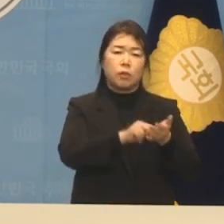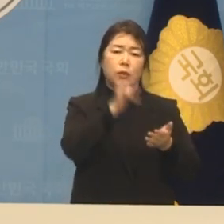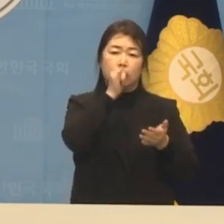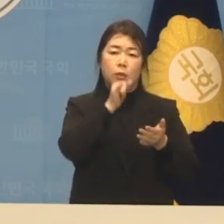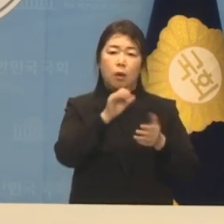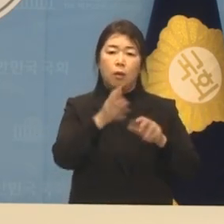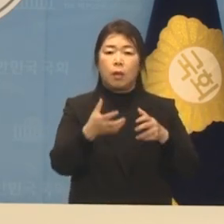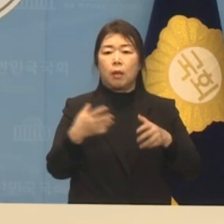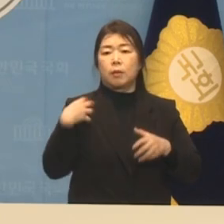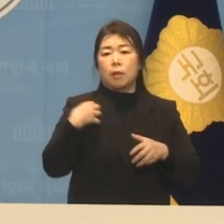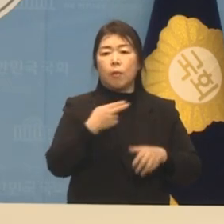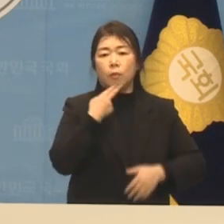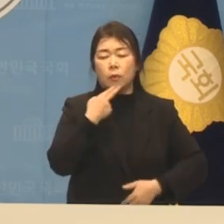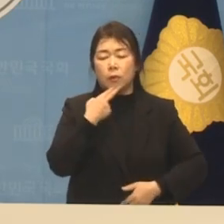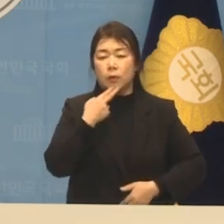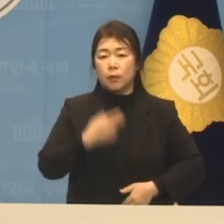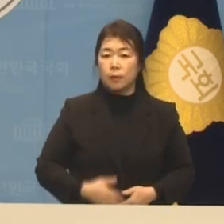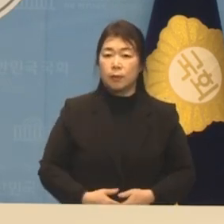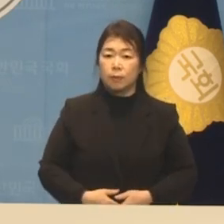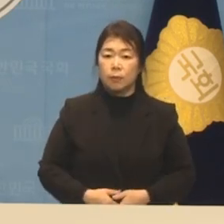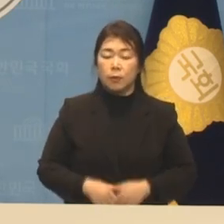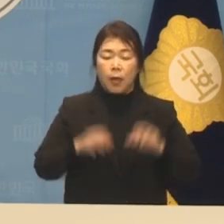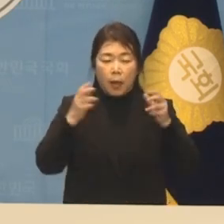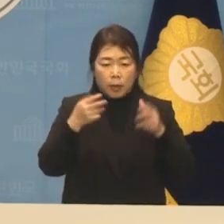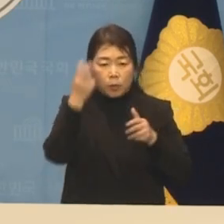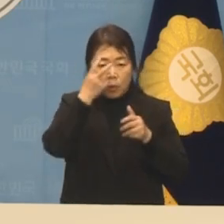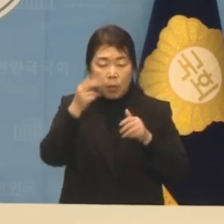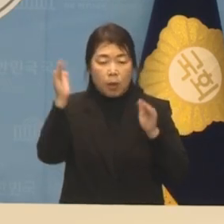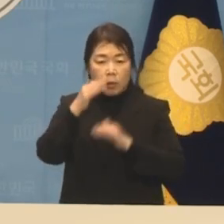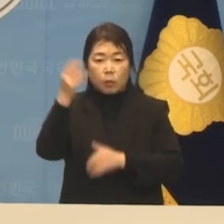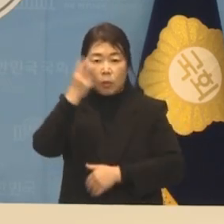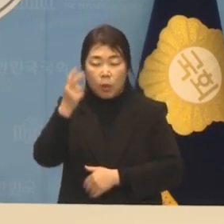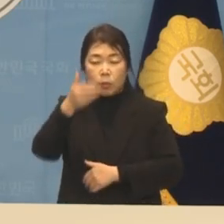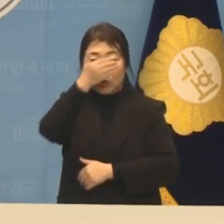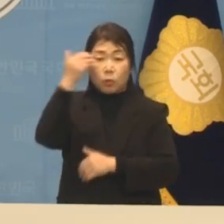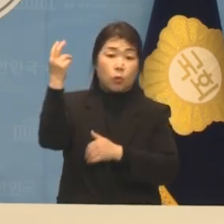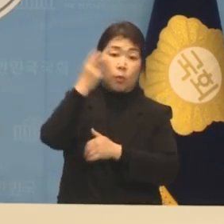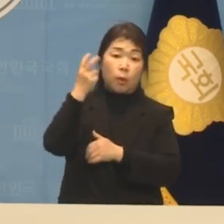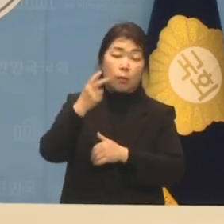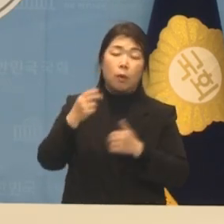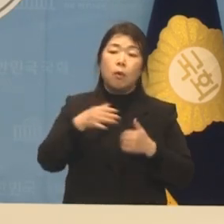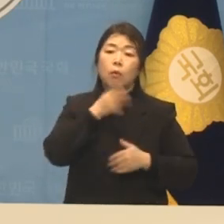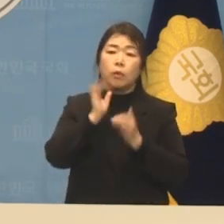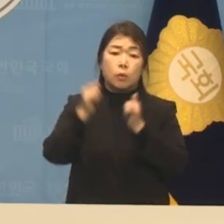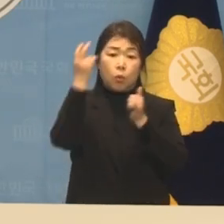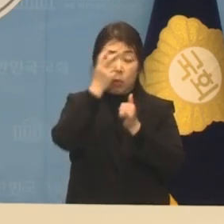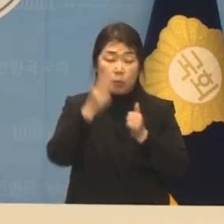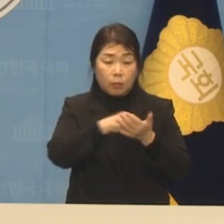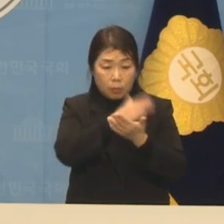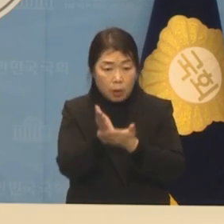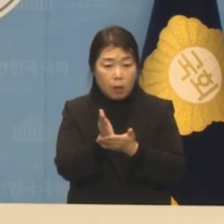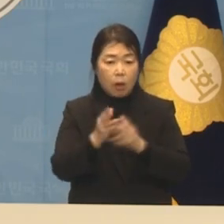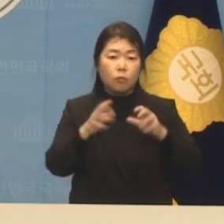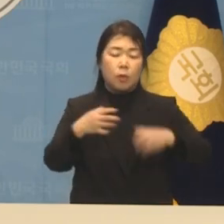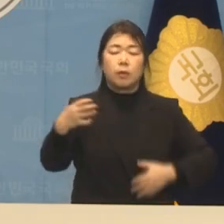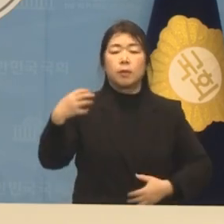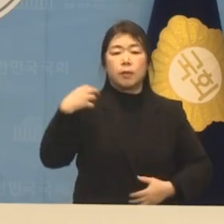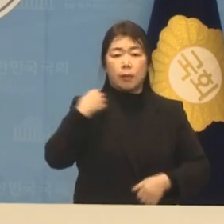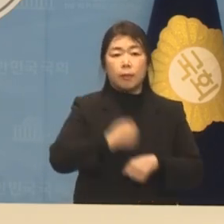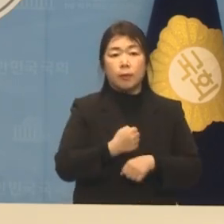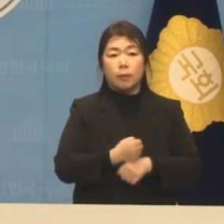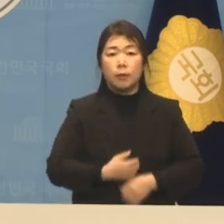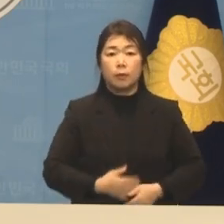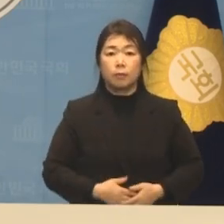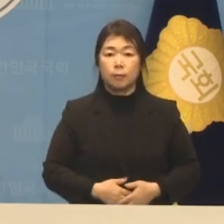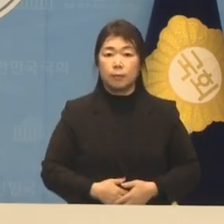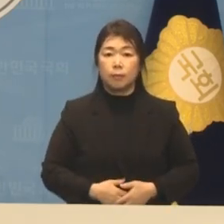졸속 추진입니다. 유아 돌봄, 학생 돌봄, 청년 돌봄, 어르신 국가가 책임지도록 하겠습니다.